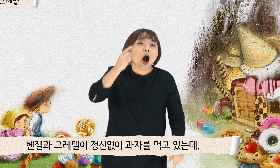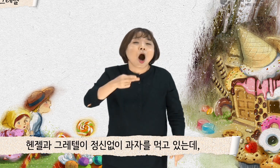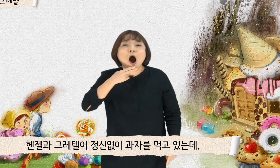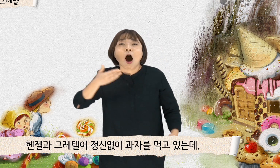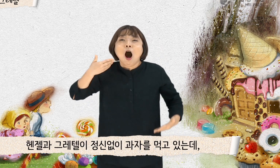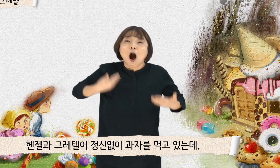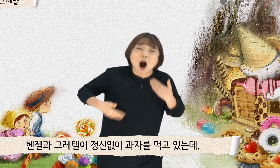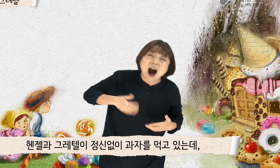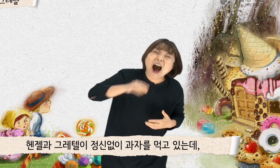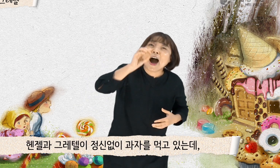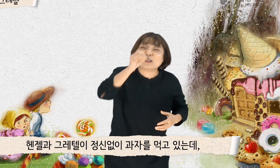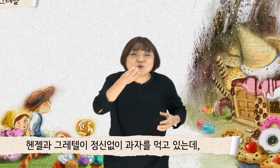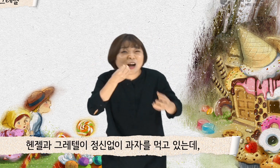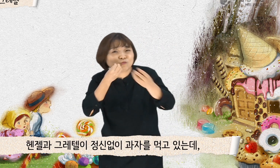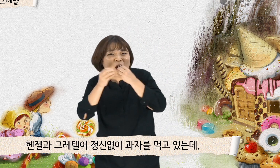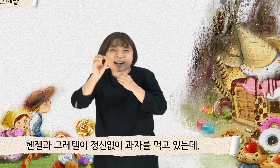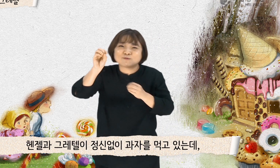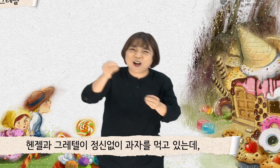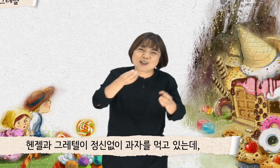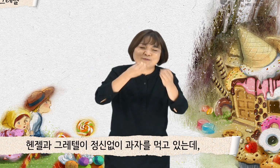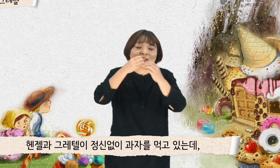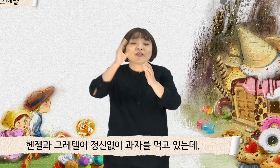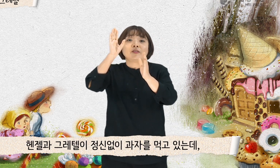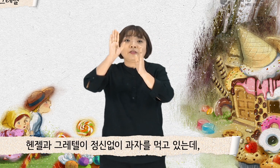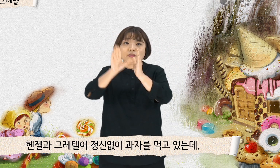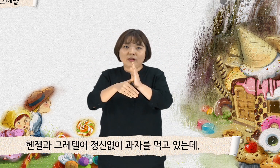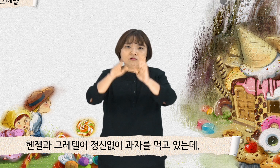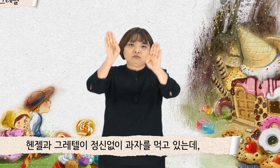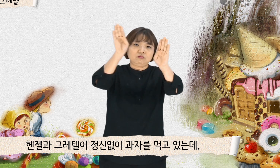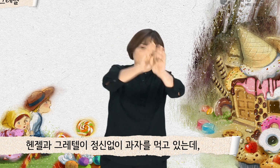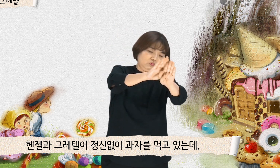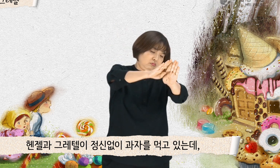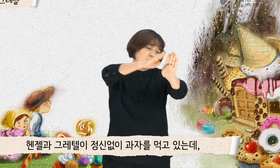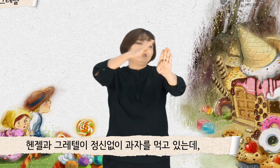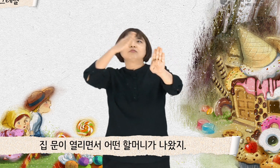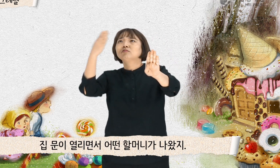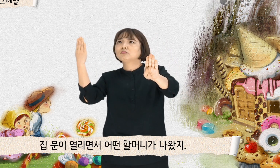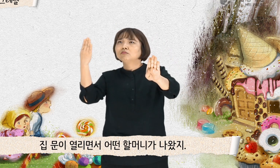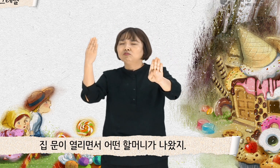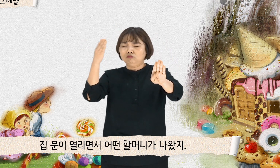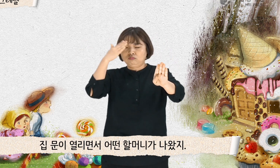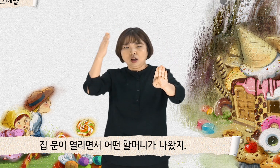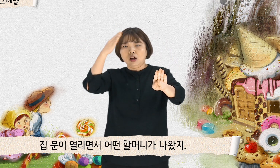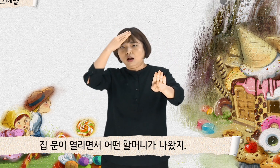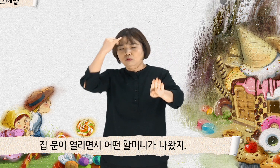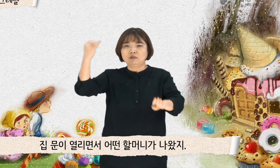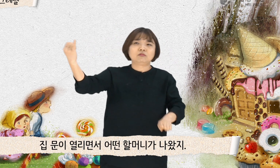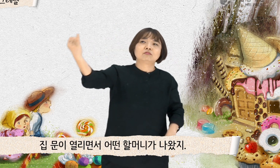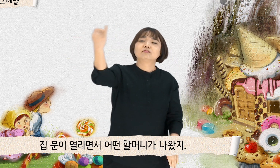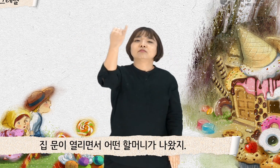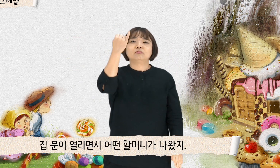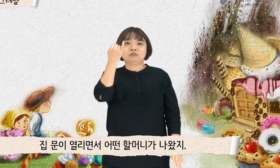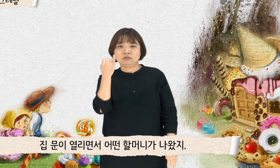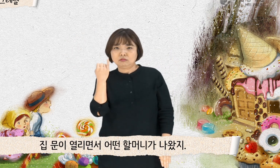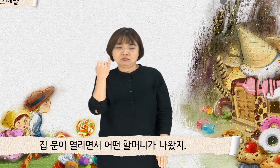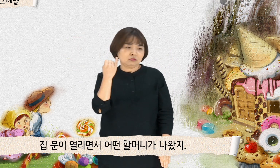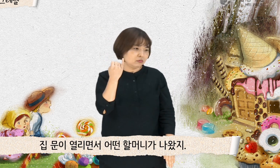핸젤과 그레텔이 정신없이 과자를 먹고 있는데 집 문이 열리면서 어떤 할머니가